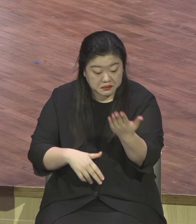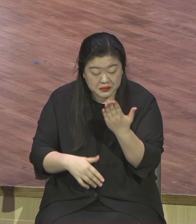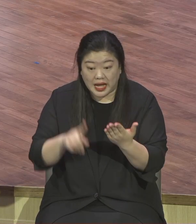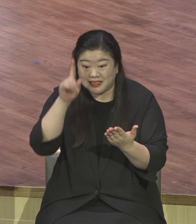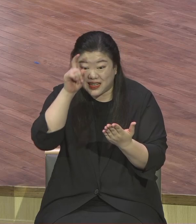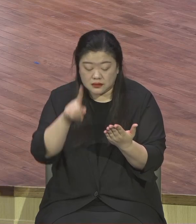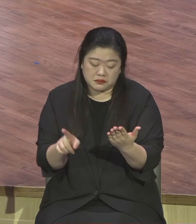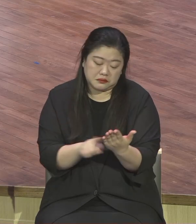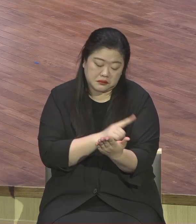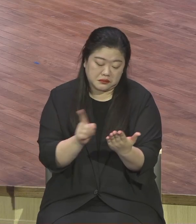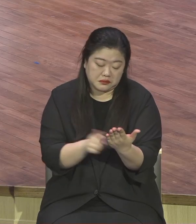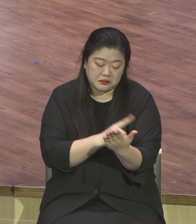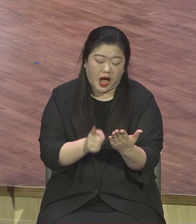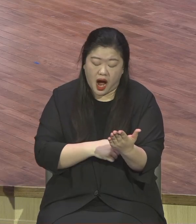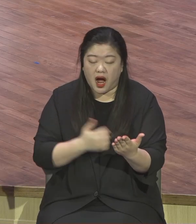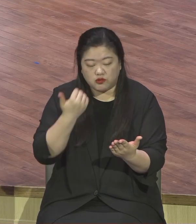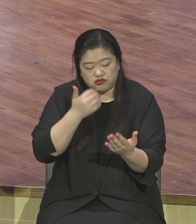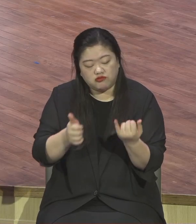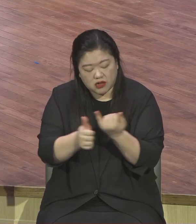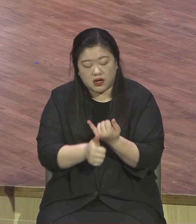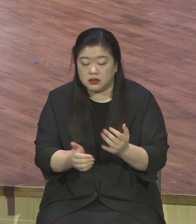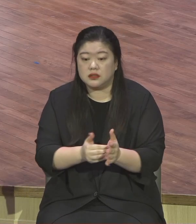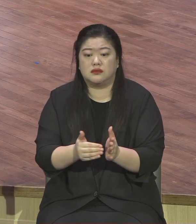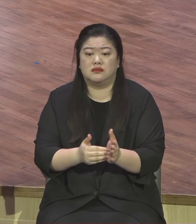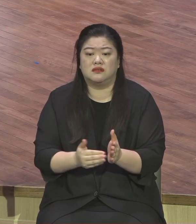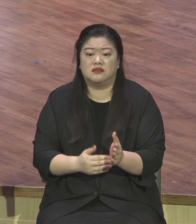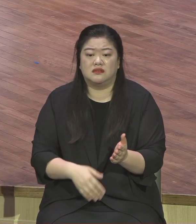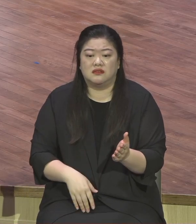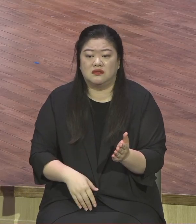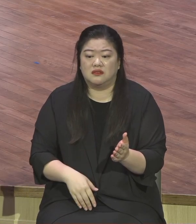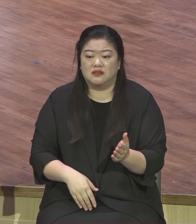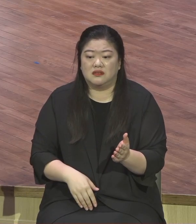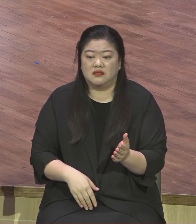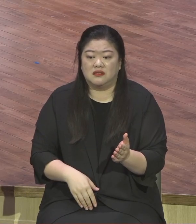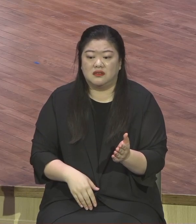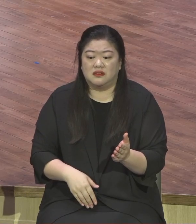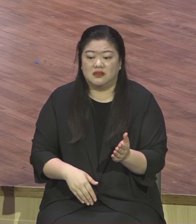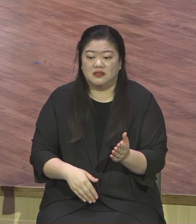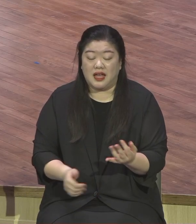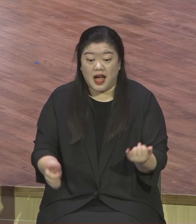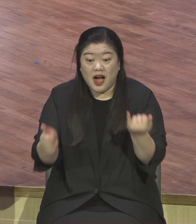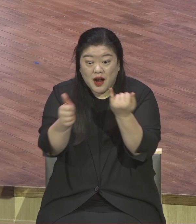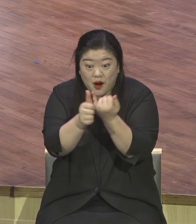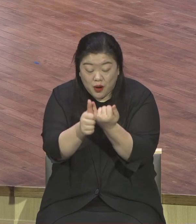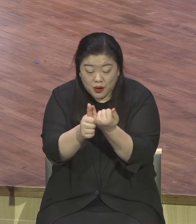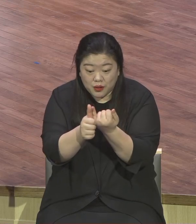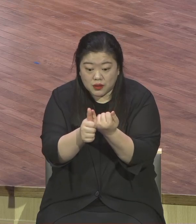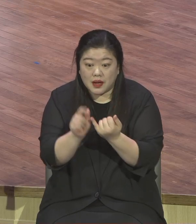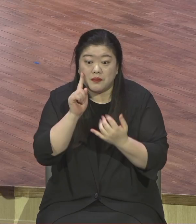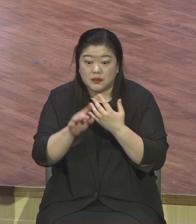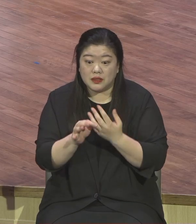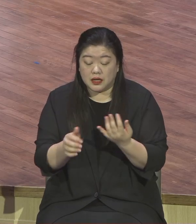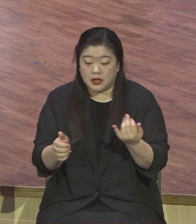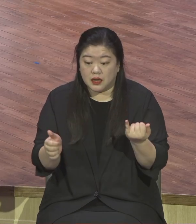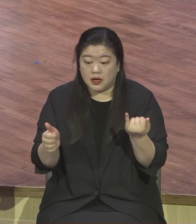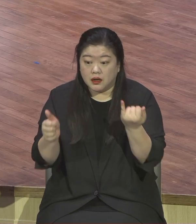야튼간에 결혼식에 초청받은 사람이 해야 될 것 다른 거 없어요